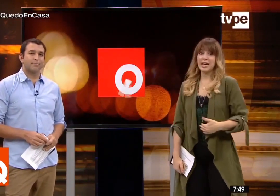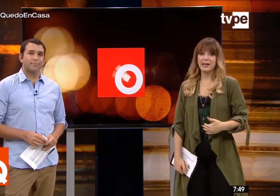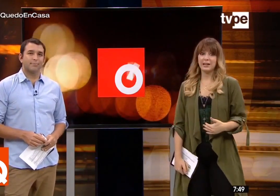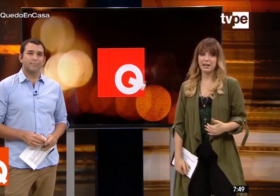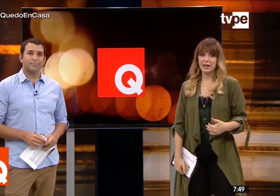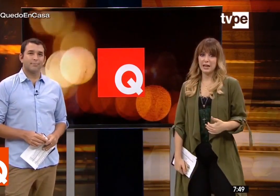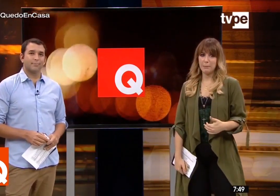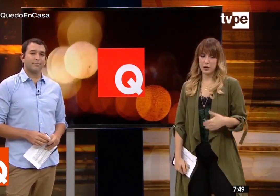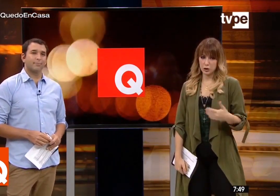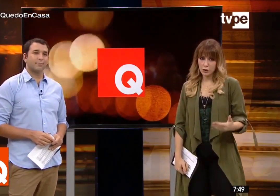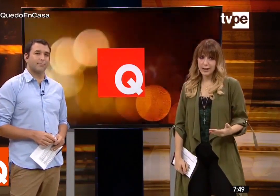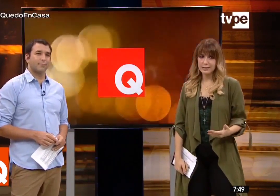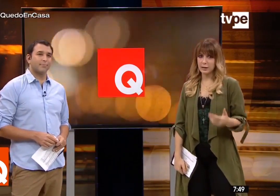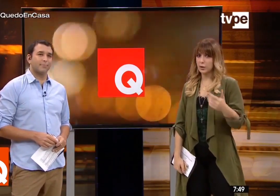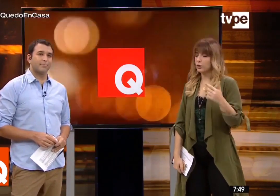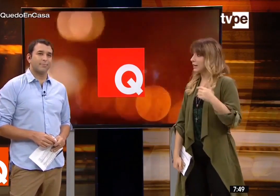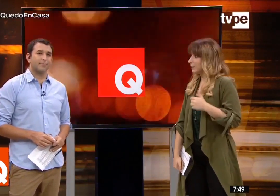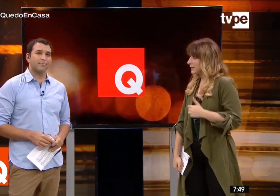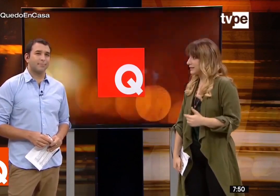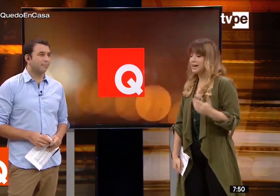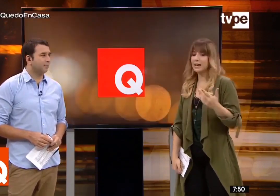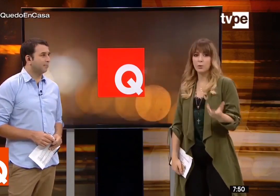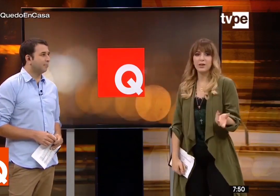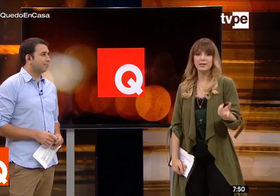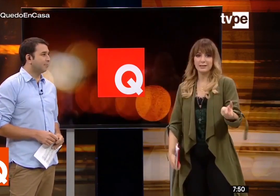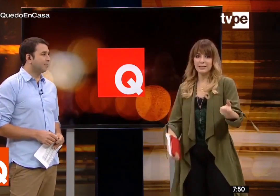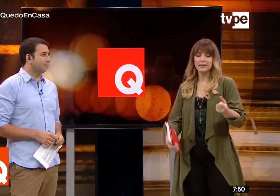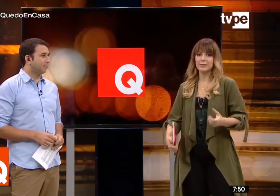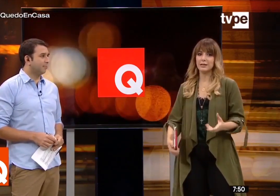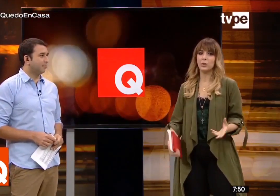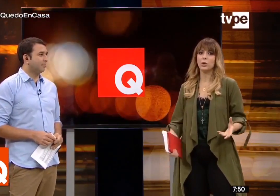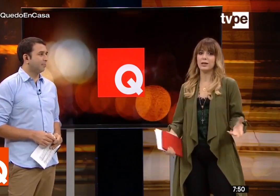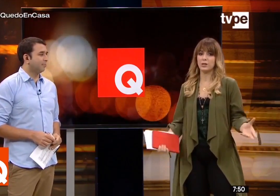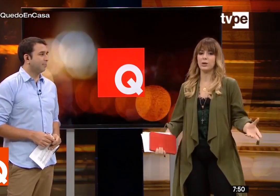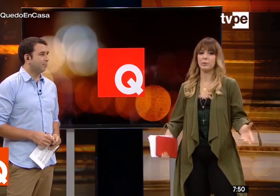en personas con discapacidad que pueden sentirse incluidas en...